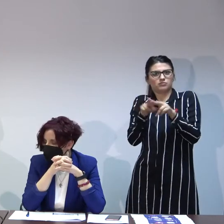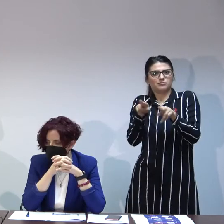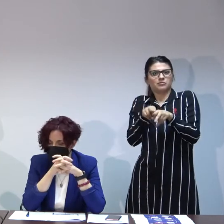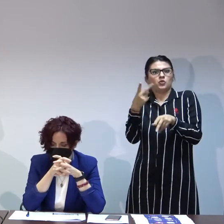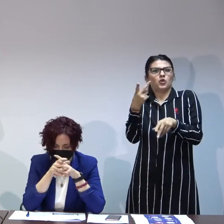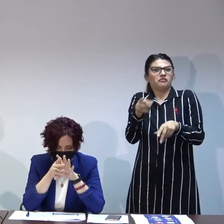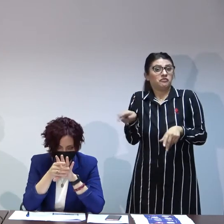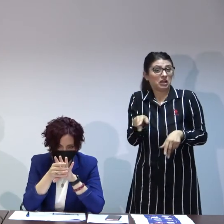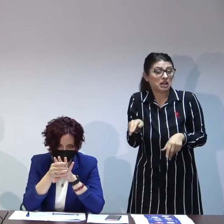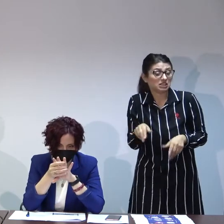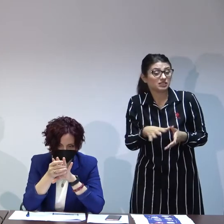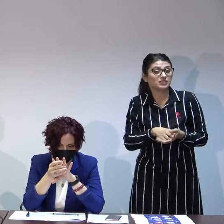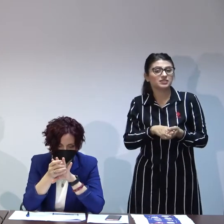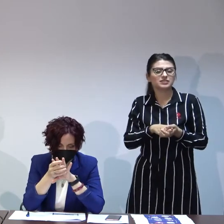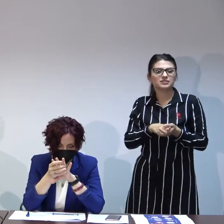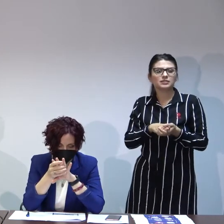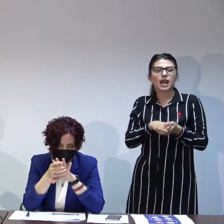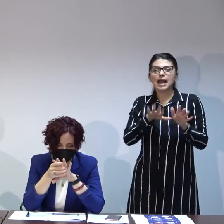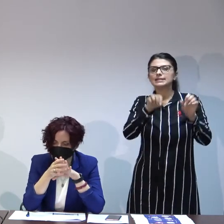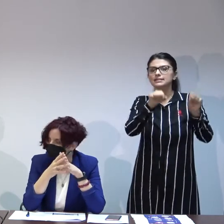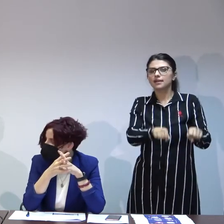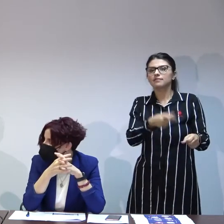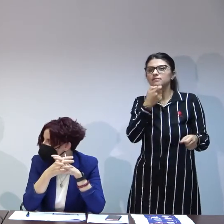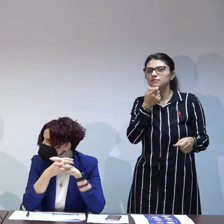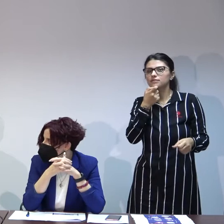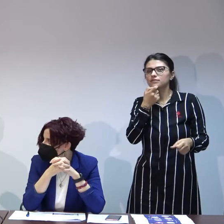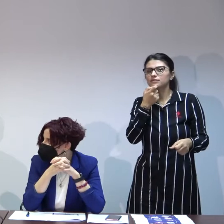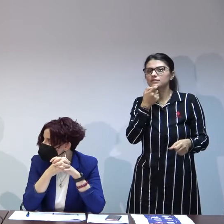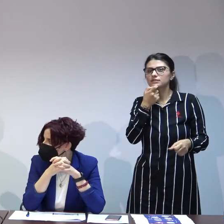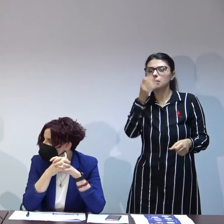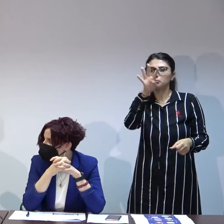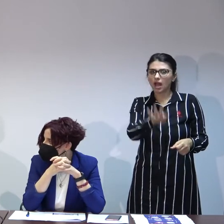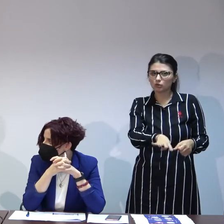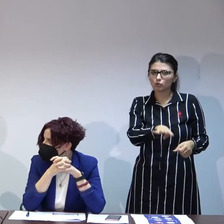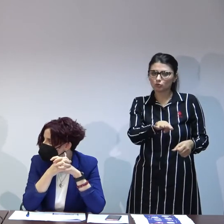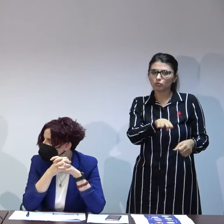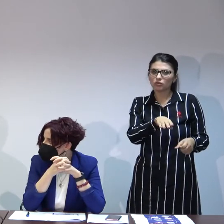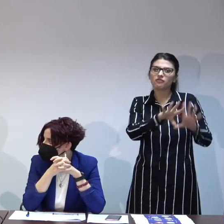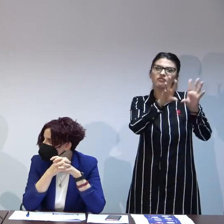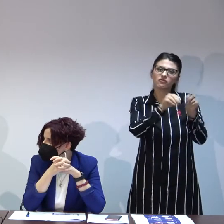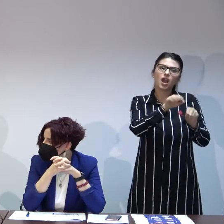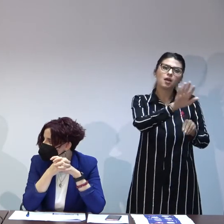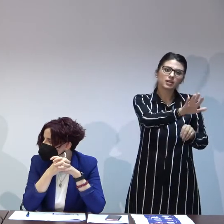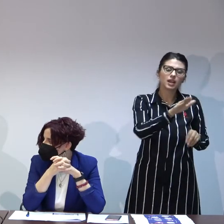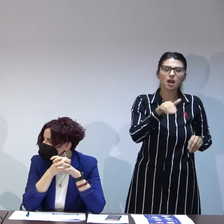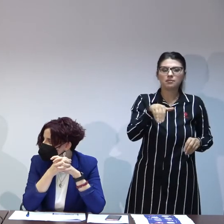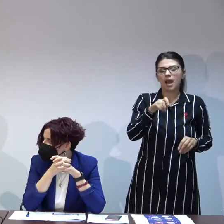El a stat de la vârsta de 4 luni în familie asistente maternale așa că pentru el